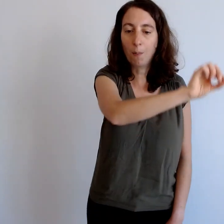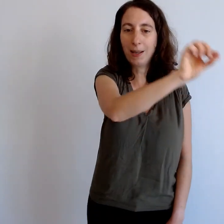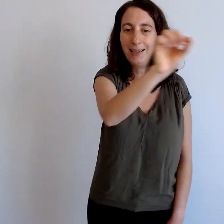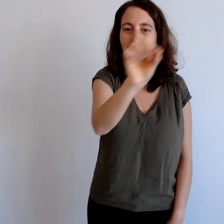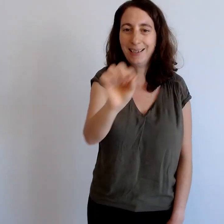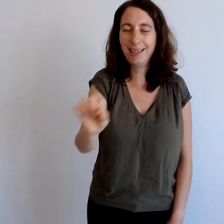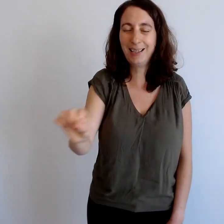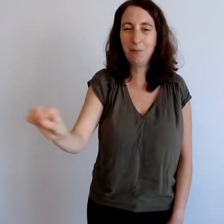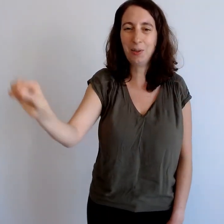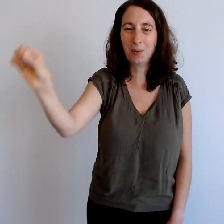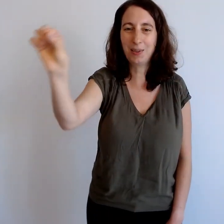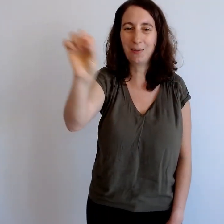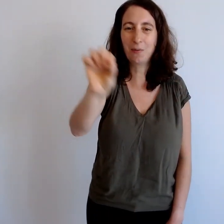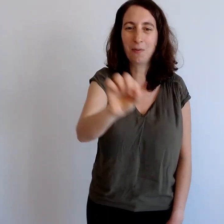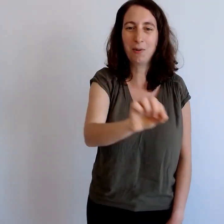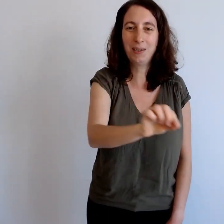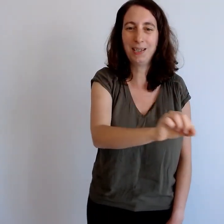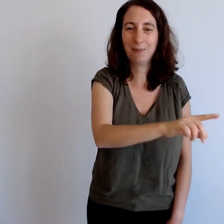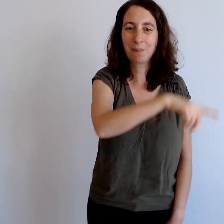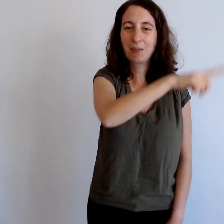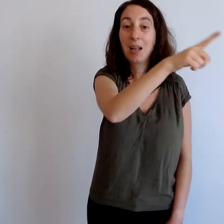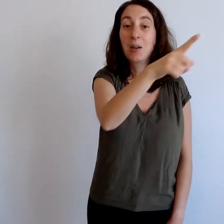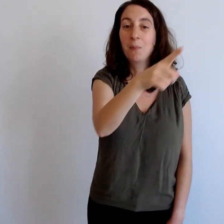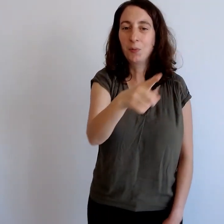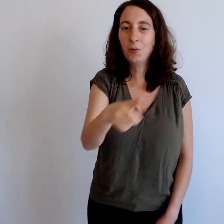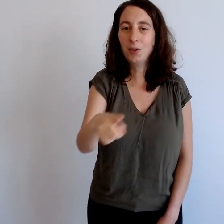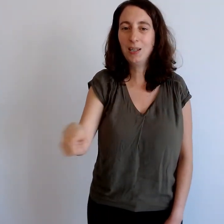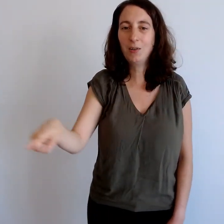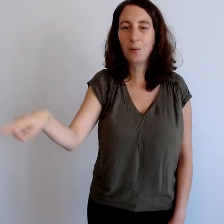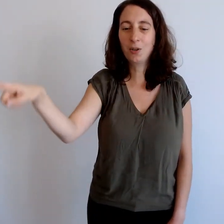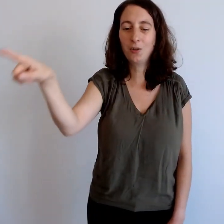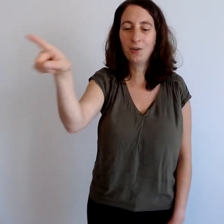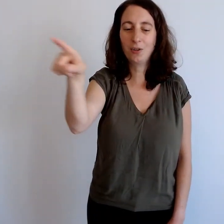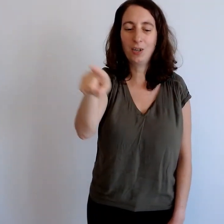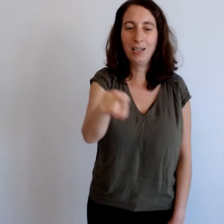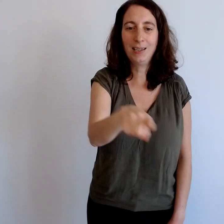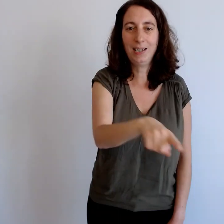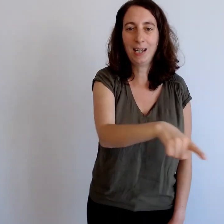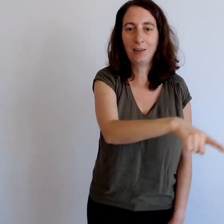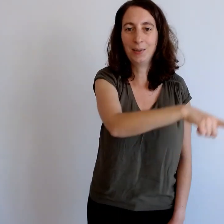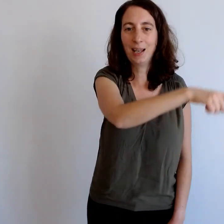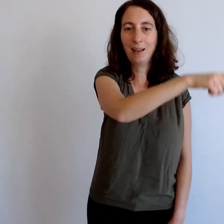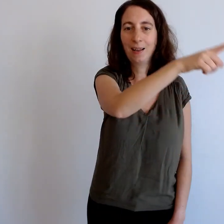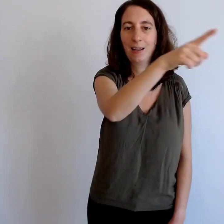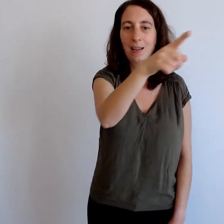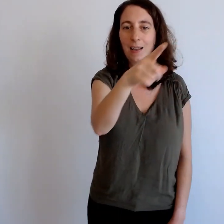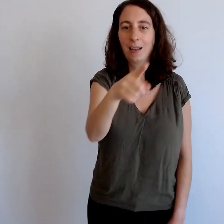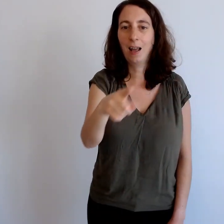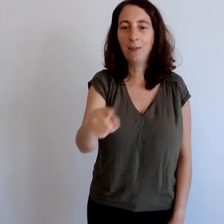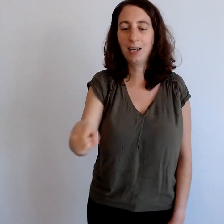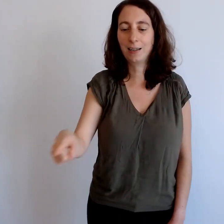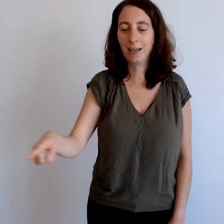dessiner des 8 comme ça devant vous aussi. Bon, toujours est-il que moi, je les dessine, là, comme ça, avec l'index.